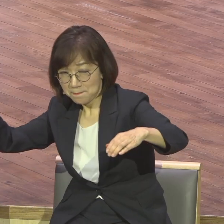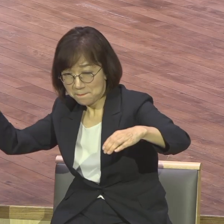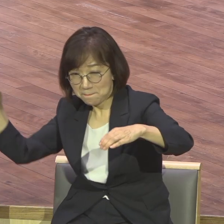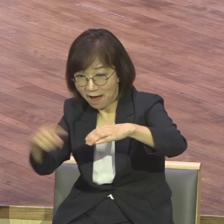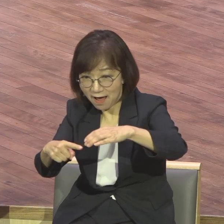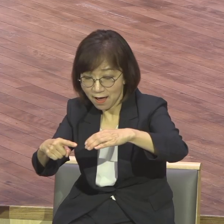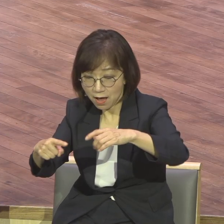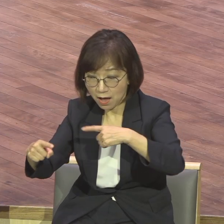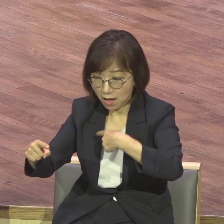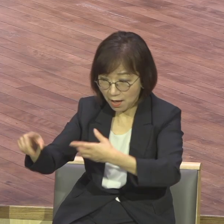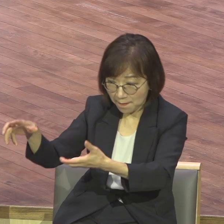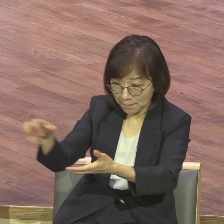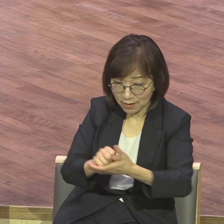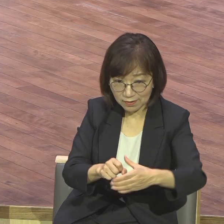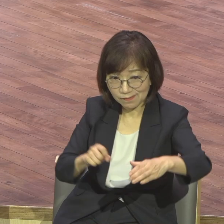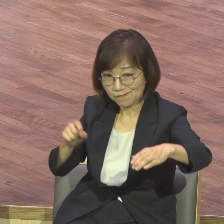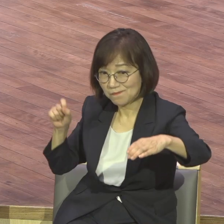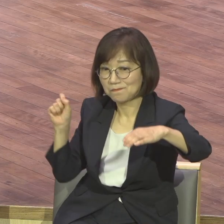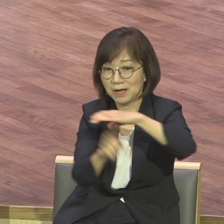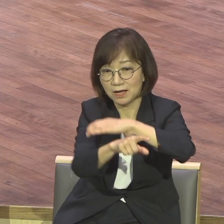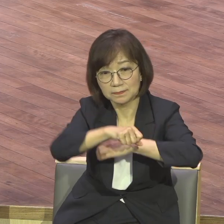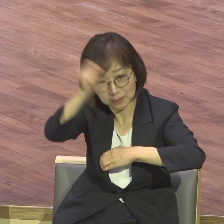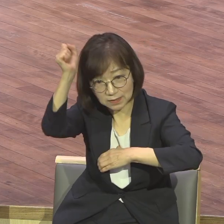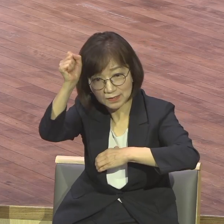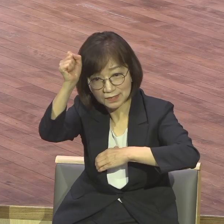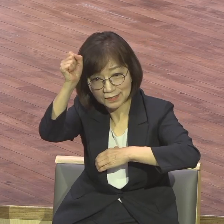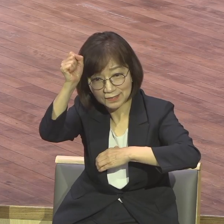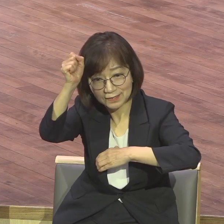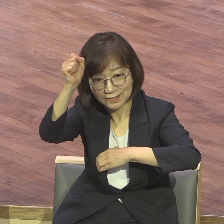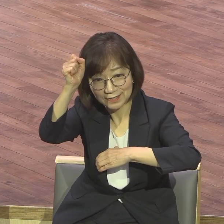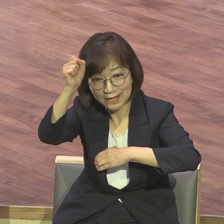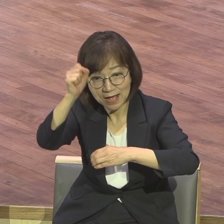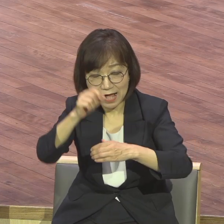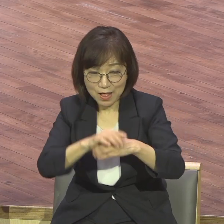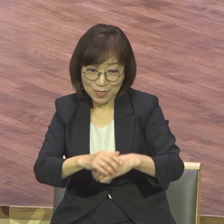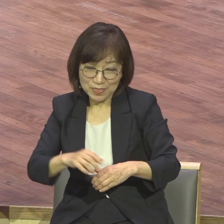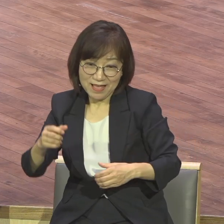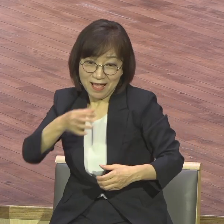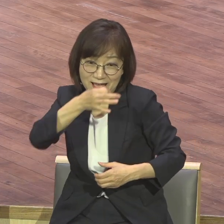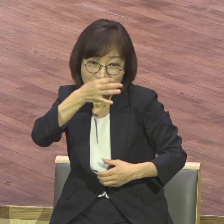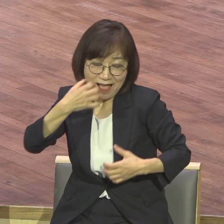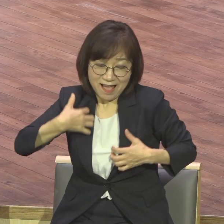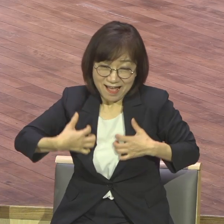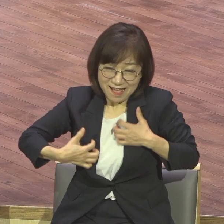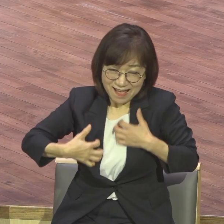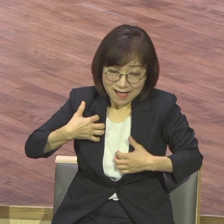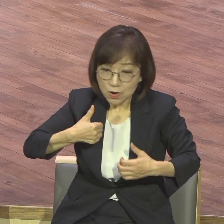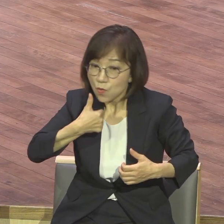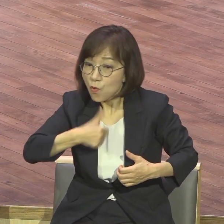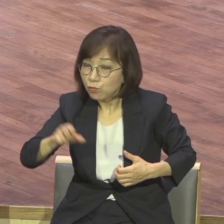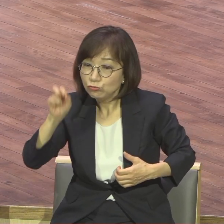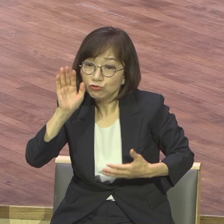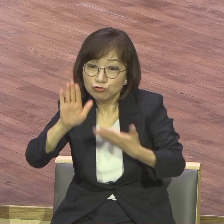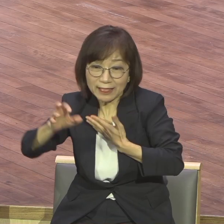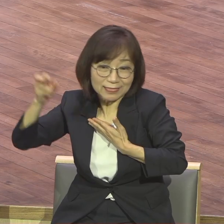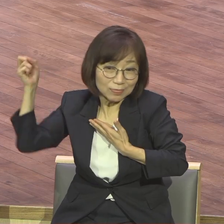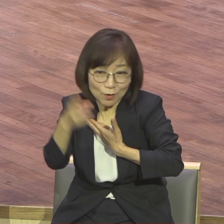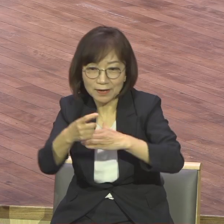첫 번째 골로 연결되고 그것이 기폭장에다가 신이 나가지고 5분 후에 결정적인 마지막 두 번째 골을